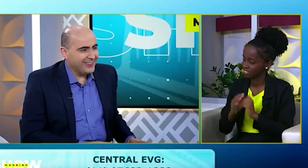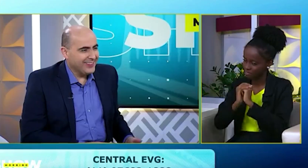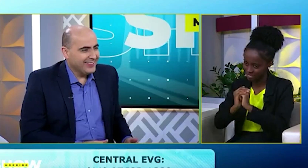vocês.